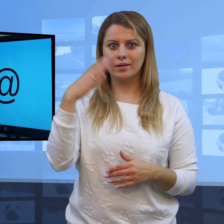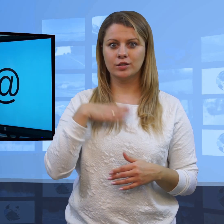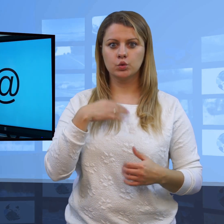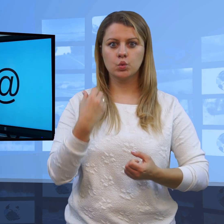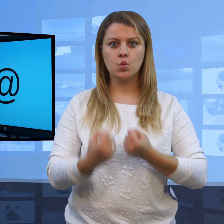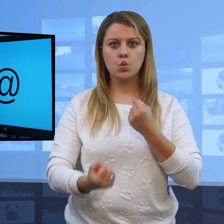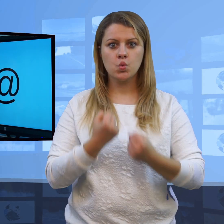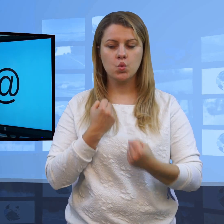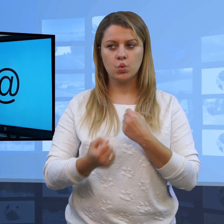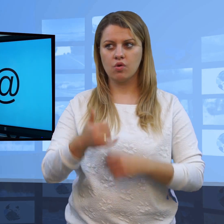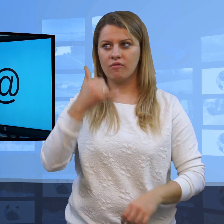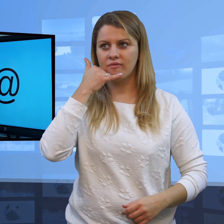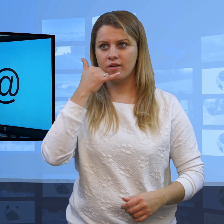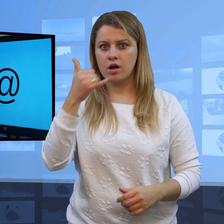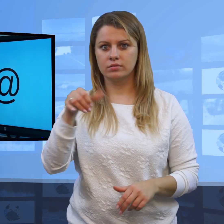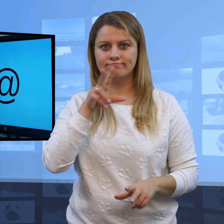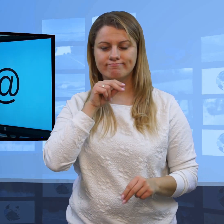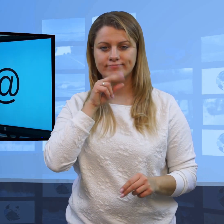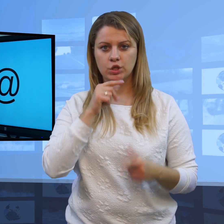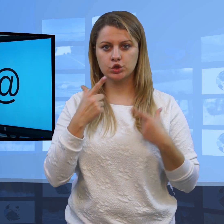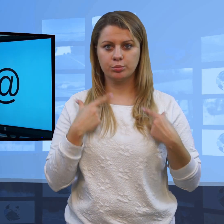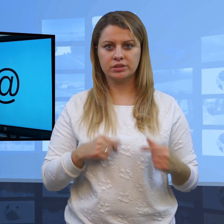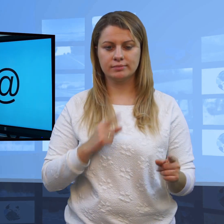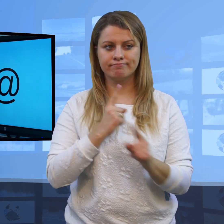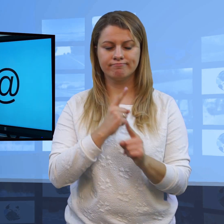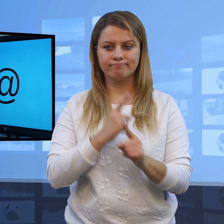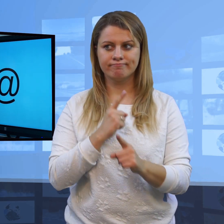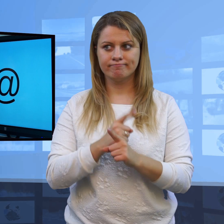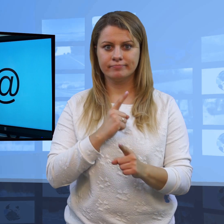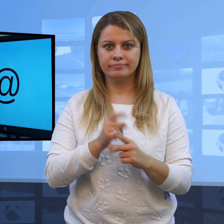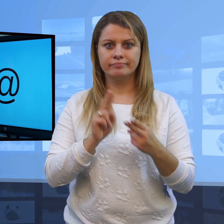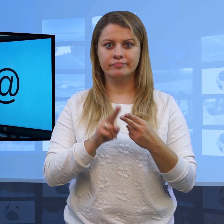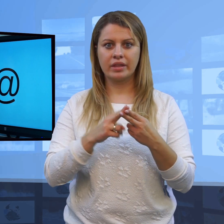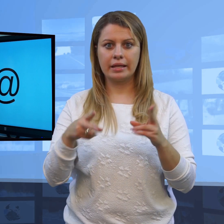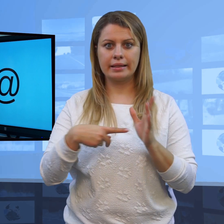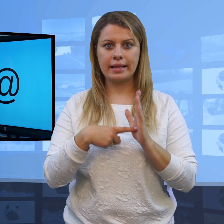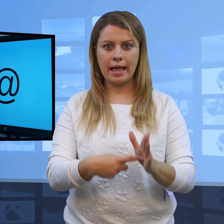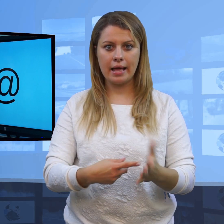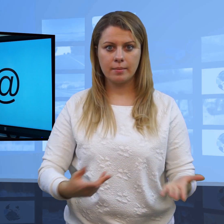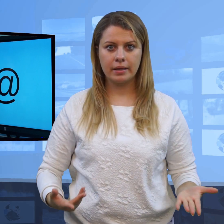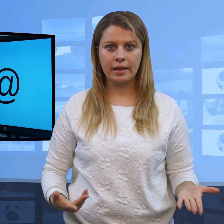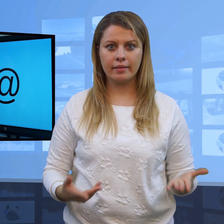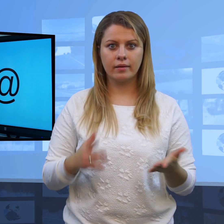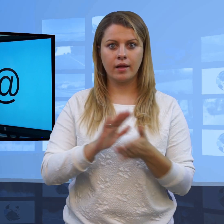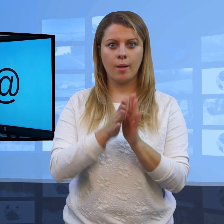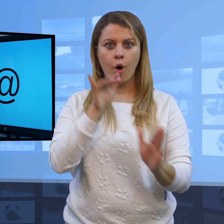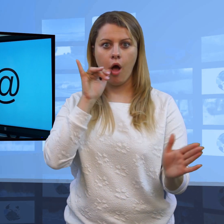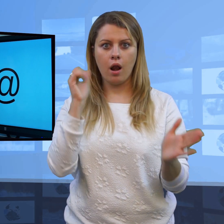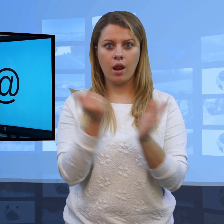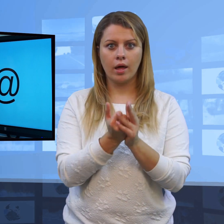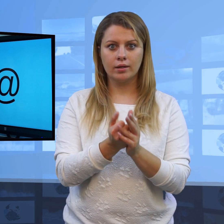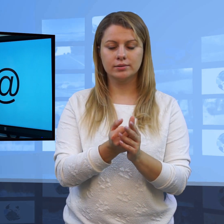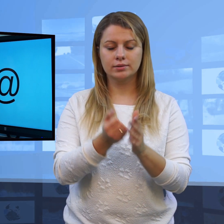Kiedyś było trudniej. Trzeba było dzwonić, chodzić osobiście, umawiać się przy pomocy